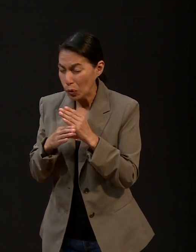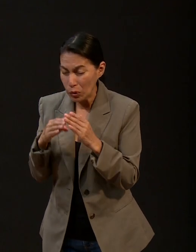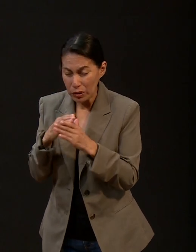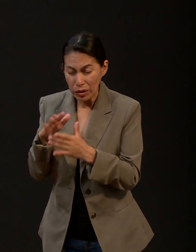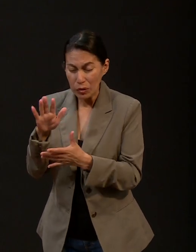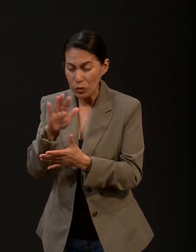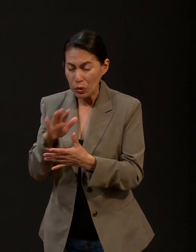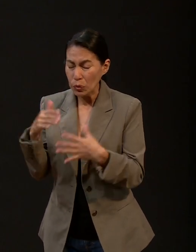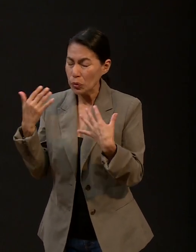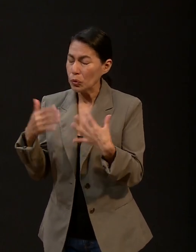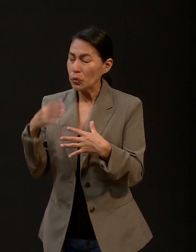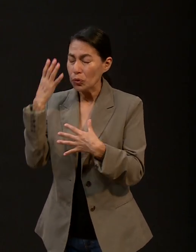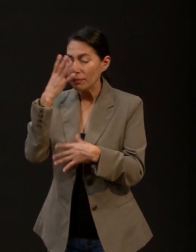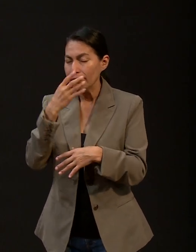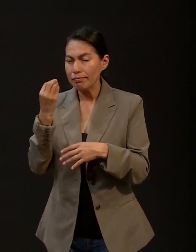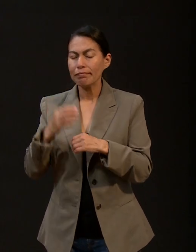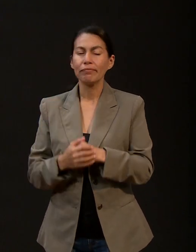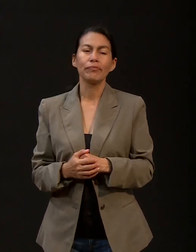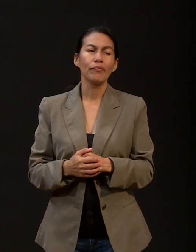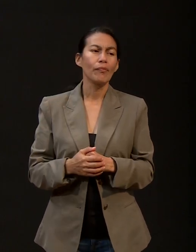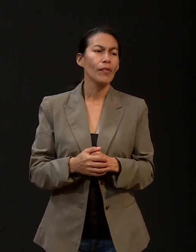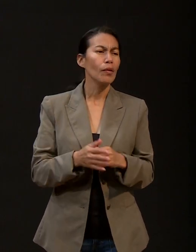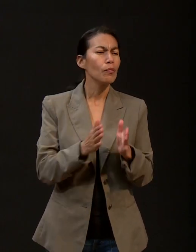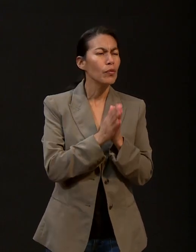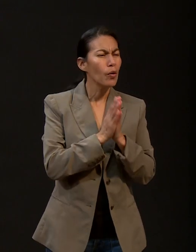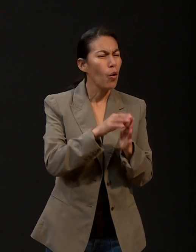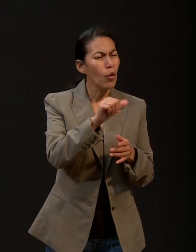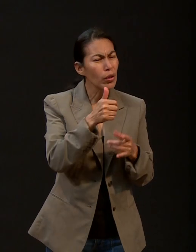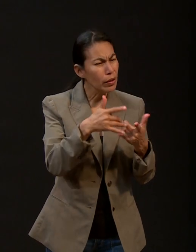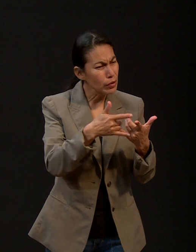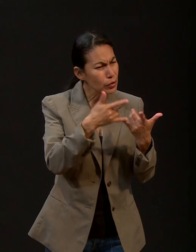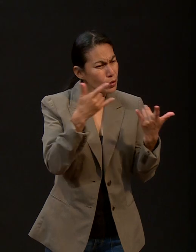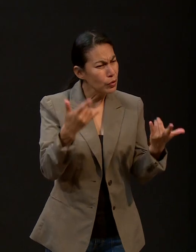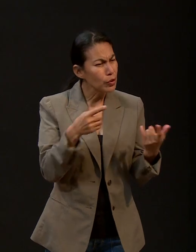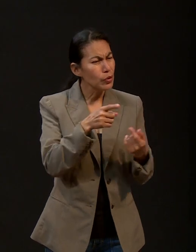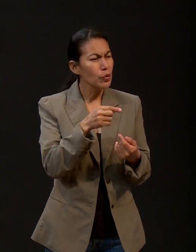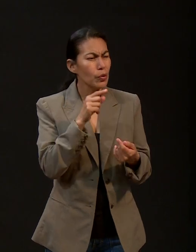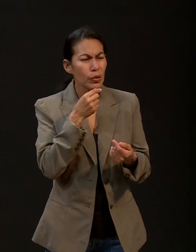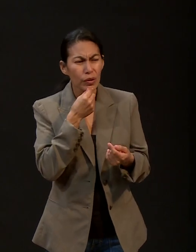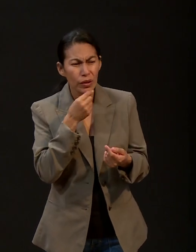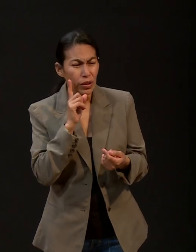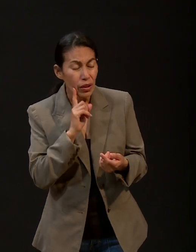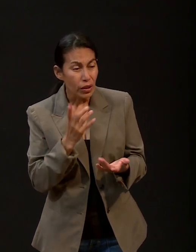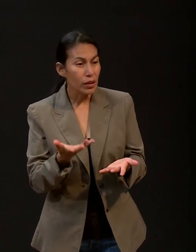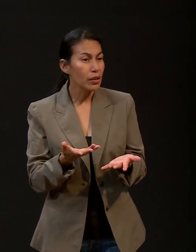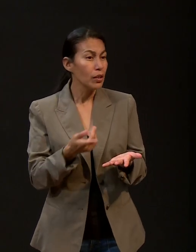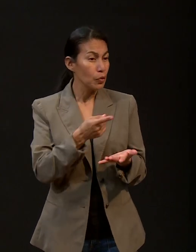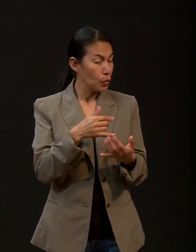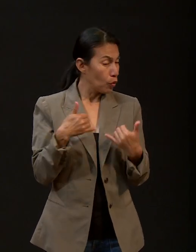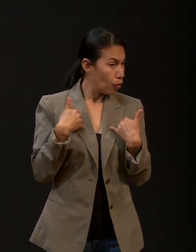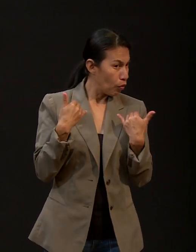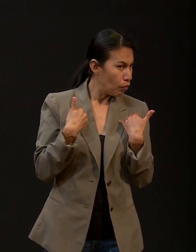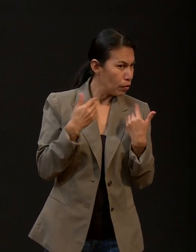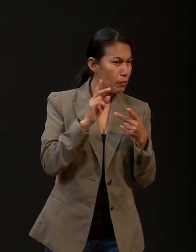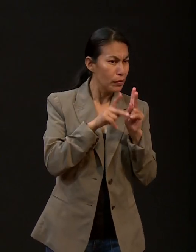maravilloso Dios tenemos! Cuéntanos alguna otra historia que haya pasado cuando eras niña, quizás, jovencita.